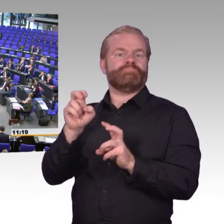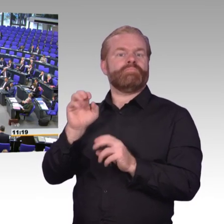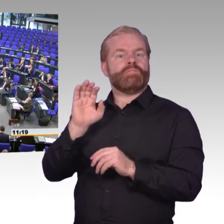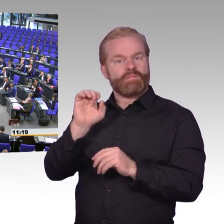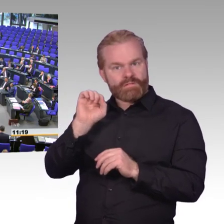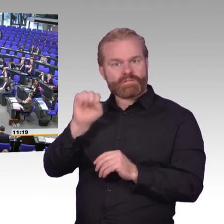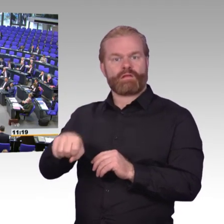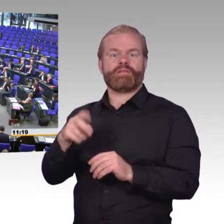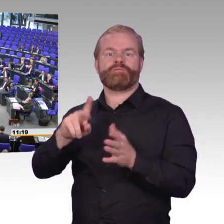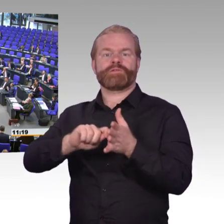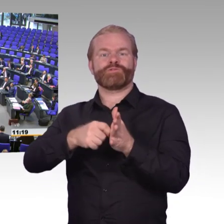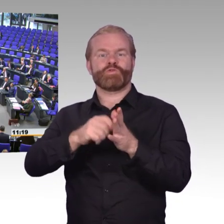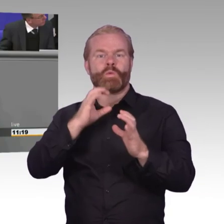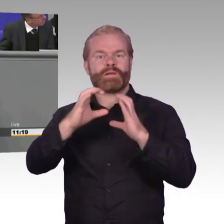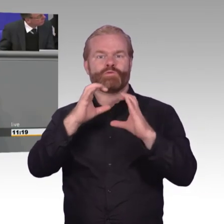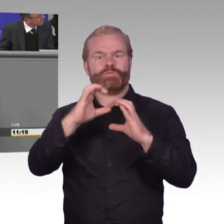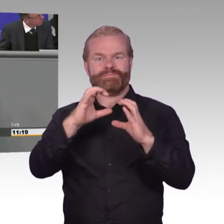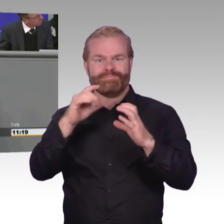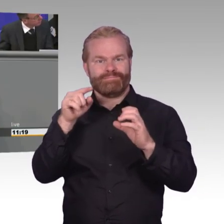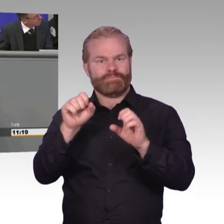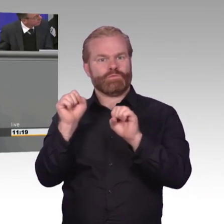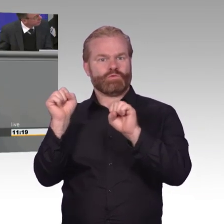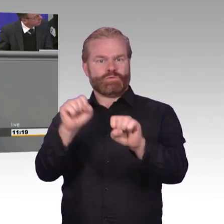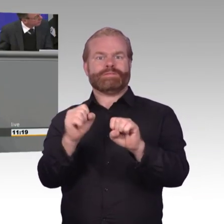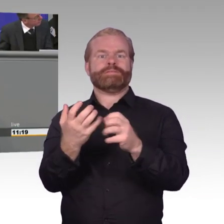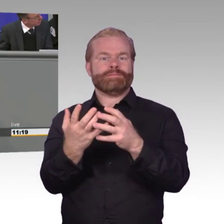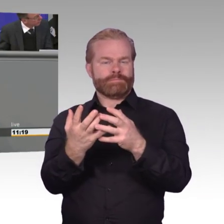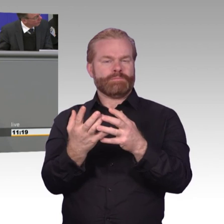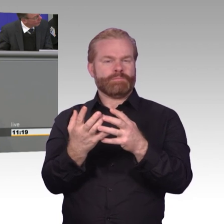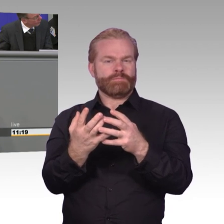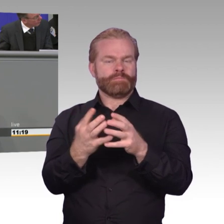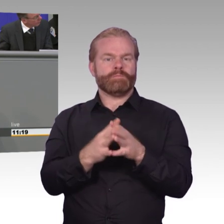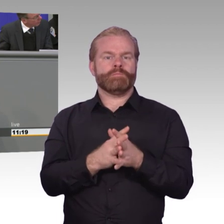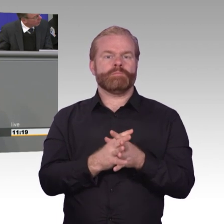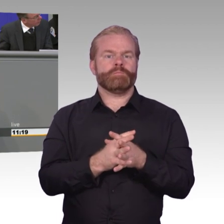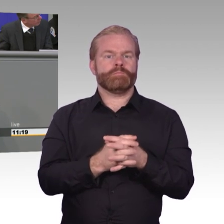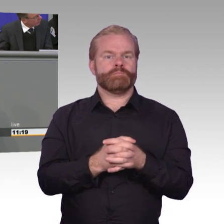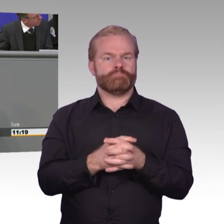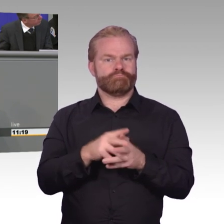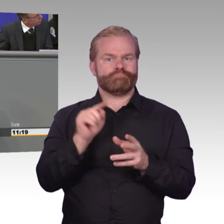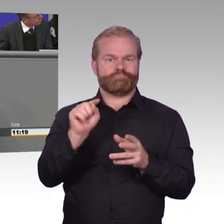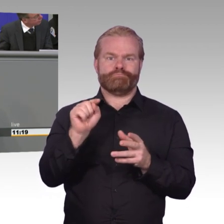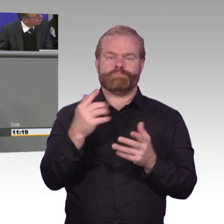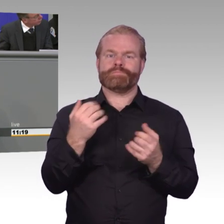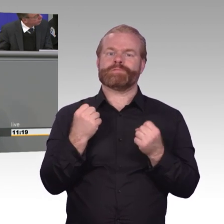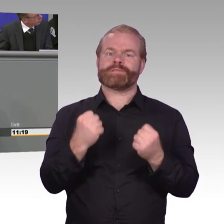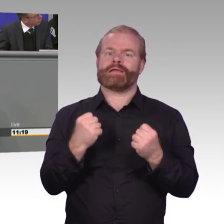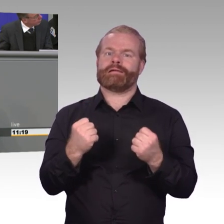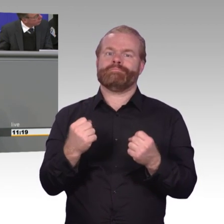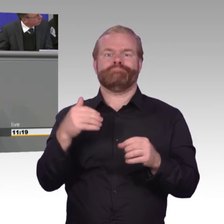Beispiel mit der DDR sehr kompliziert. Ich selber bin 1985 in Torgau in Sachsen geboren. Durch